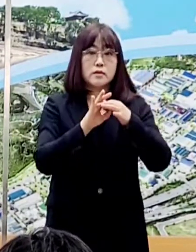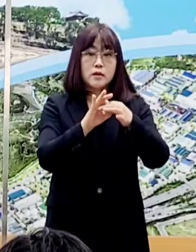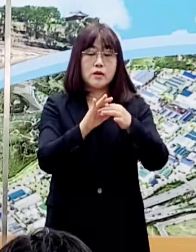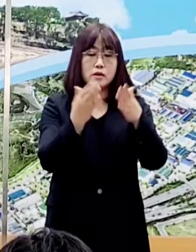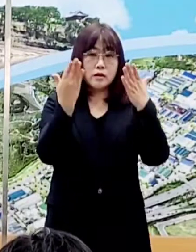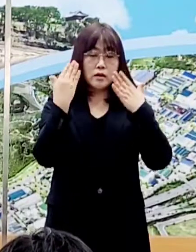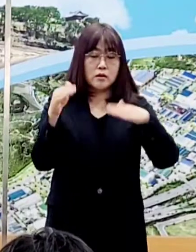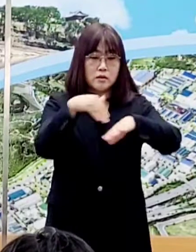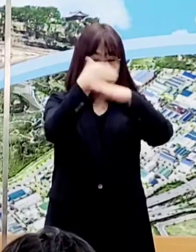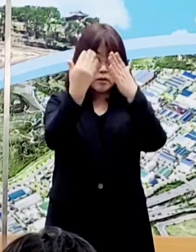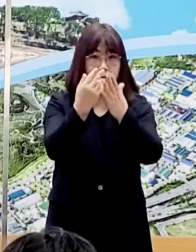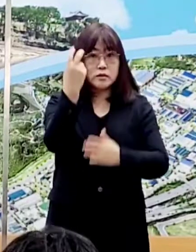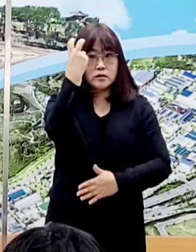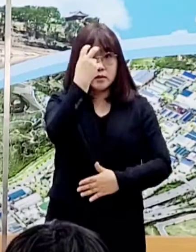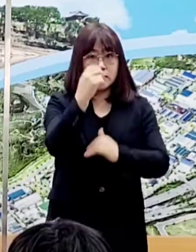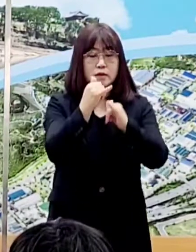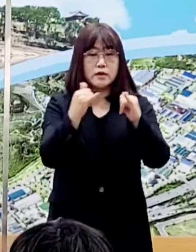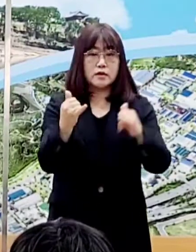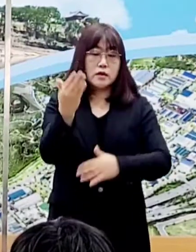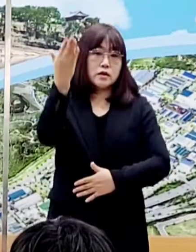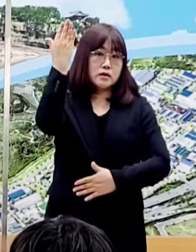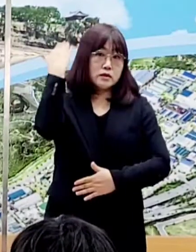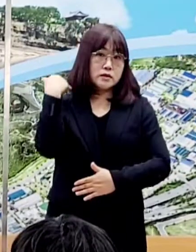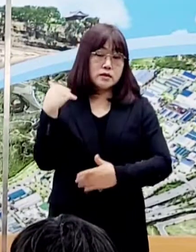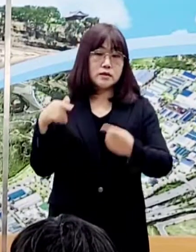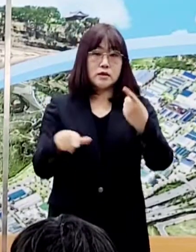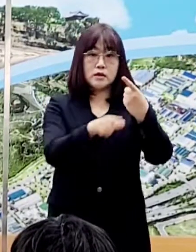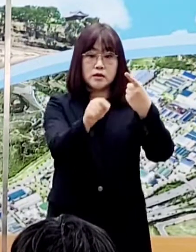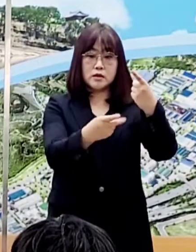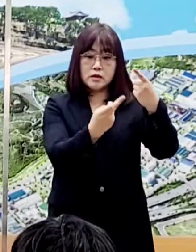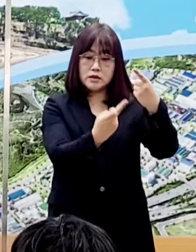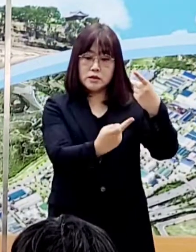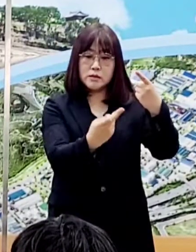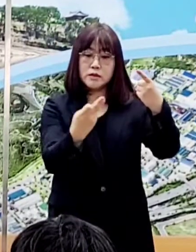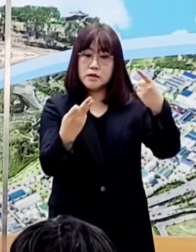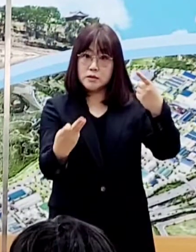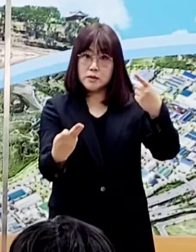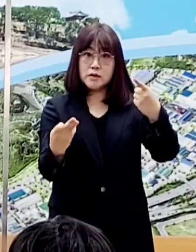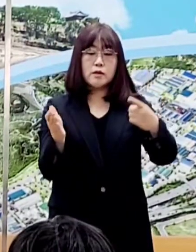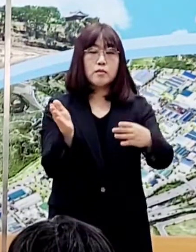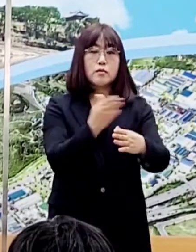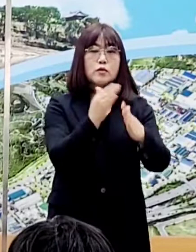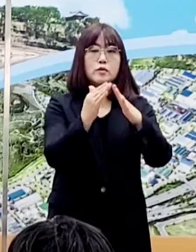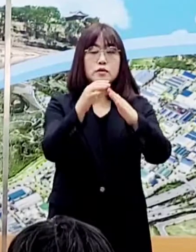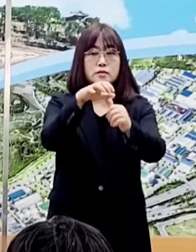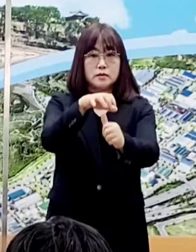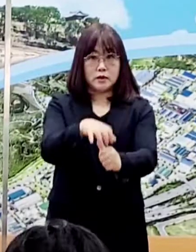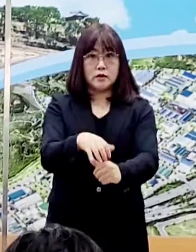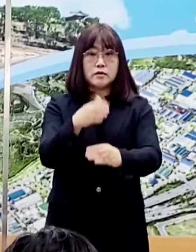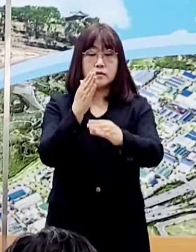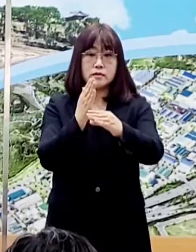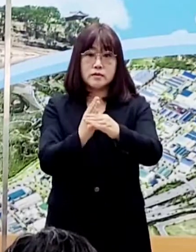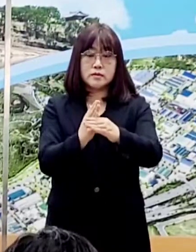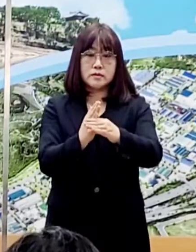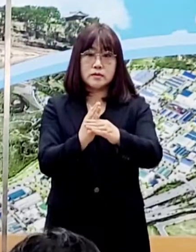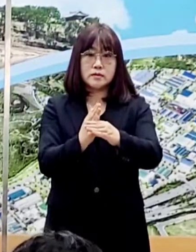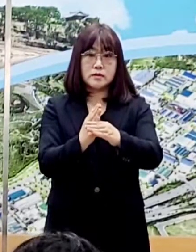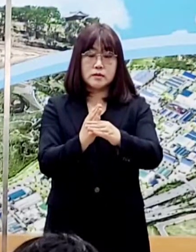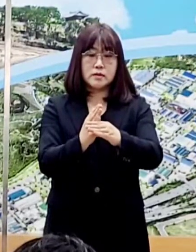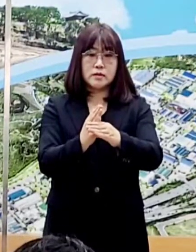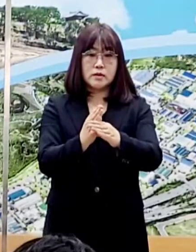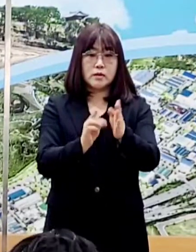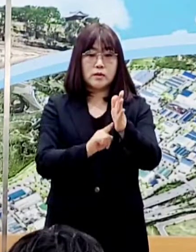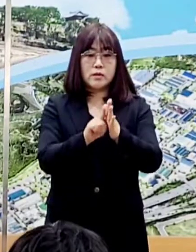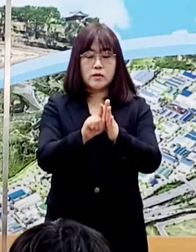학교의 전수검사자로 지난 12, 13일부터 자가격리 중이었으며, 정상